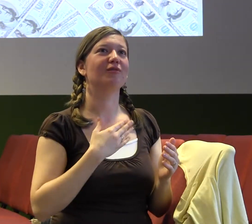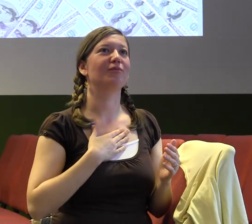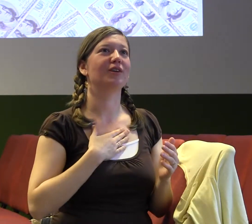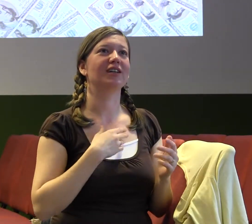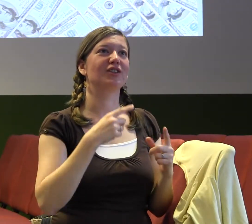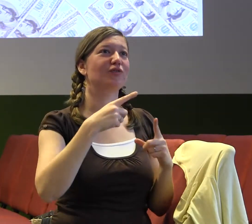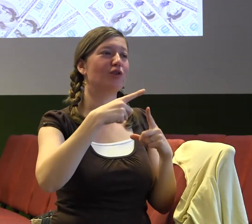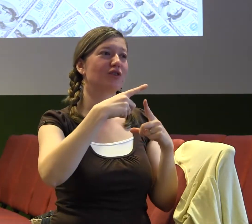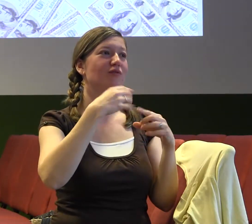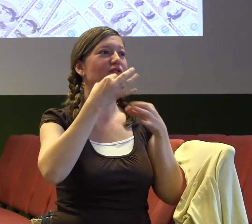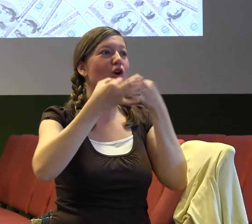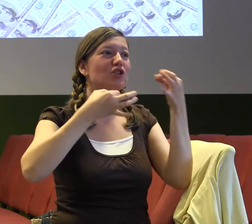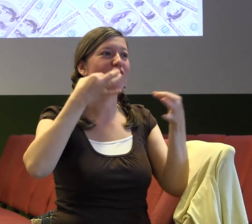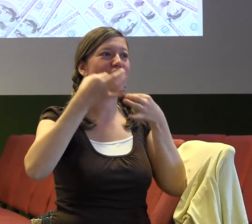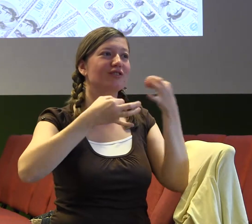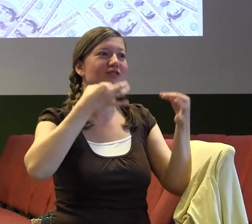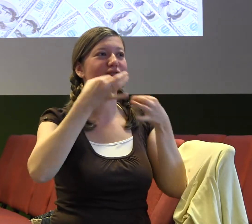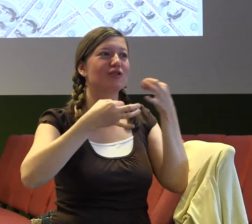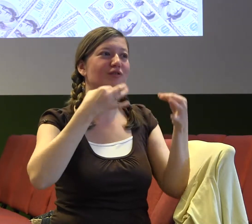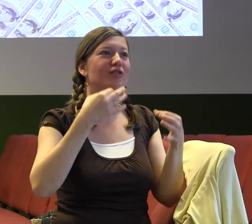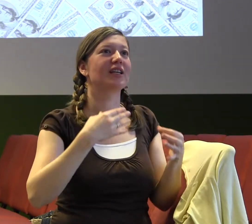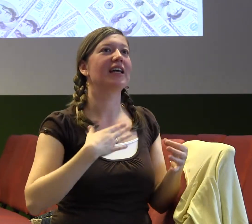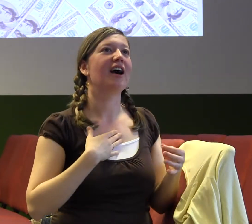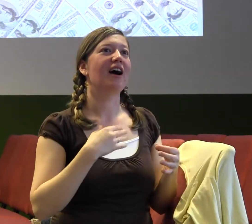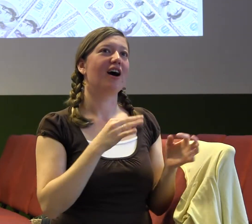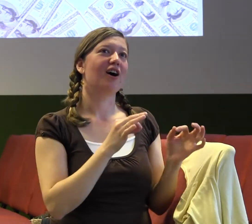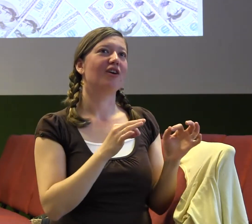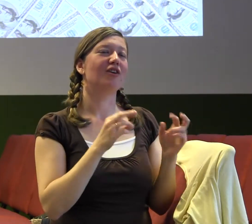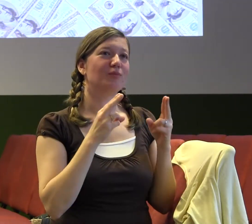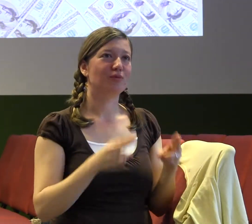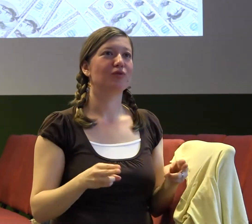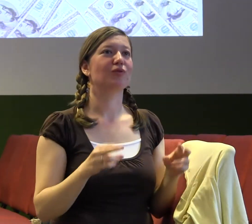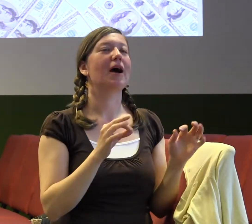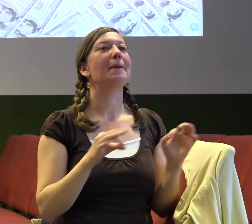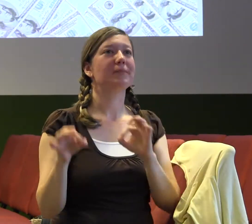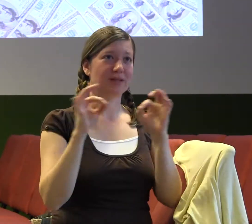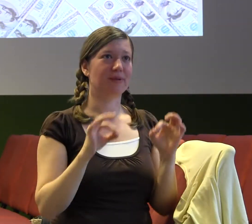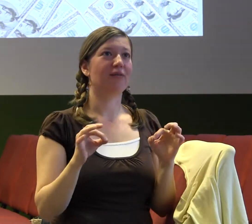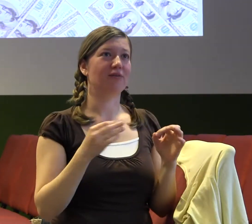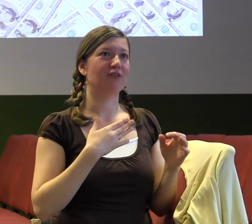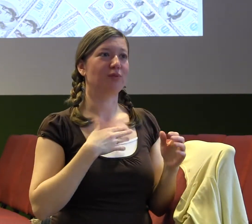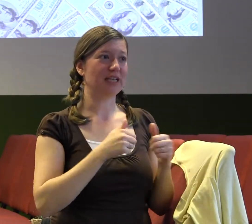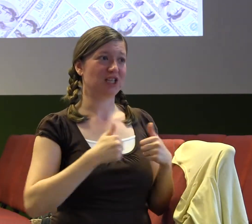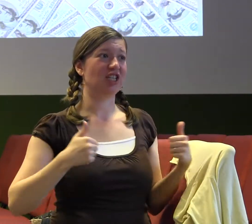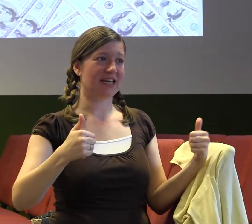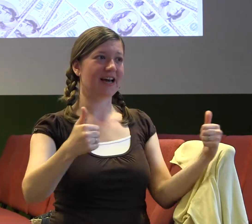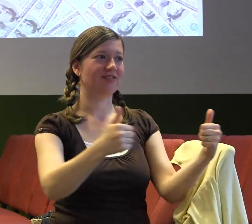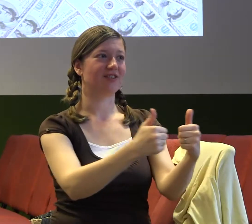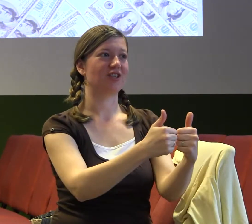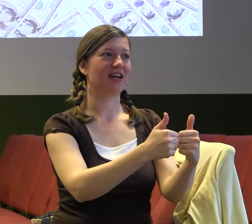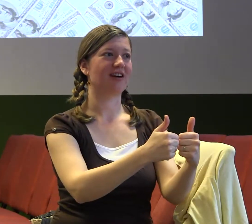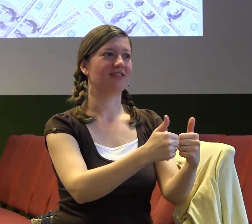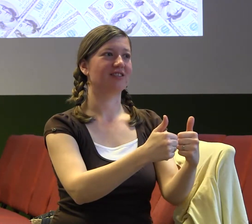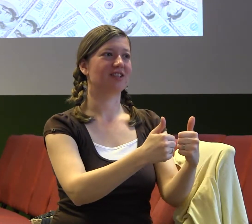prostě jít o víkendu, se tam něco připravovat, prostě úplně kdykoliv. Máme třídu, kde jsou krásná velká okna,